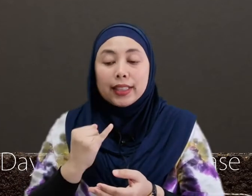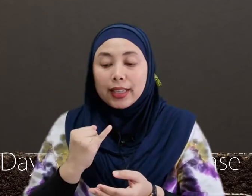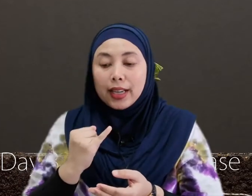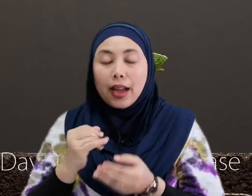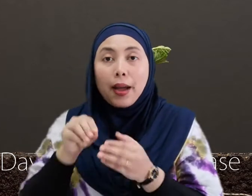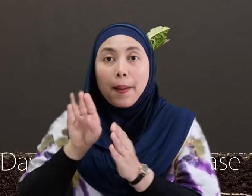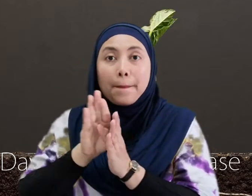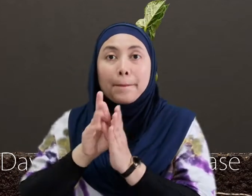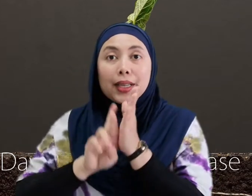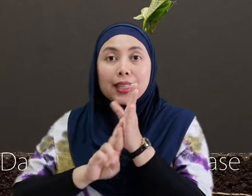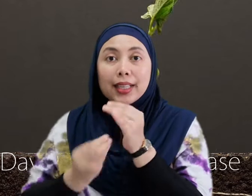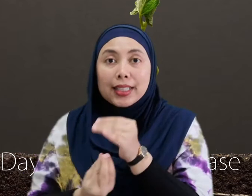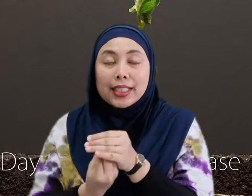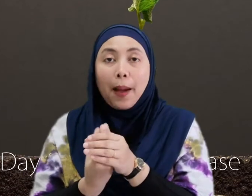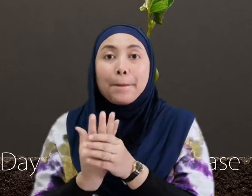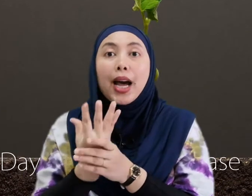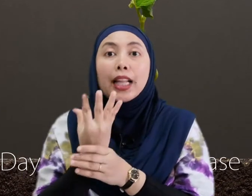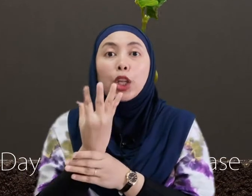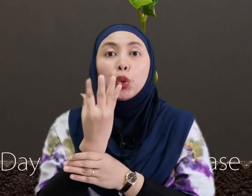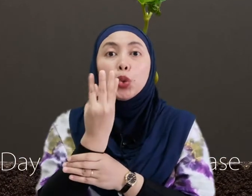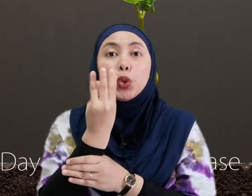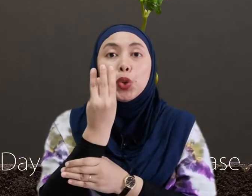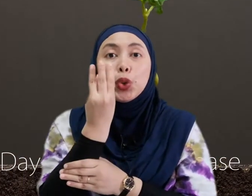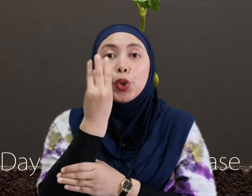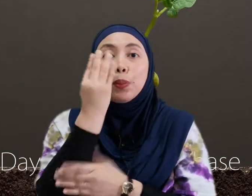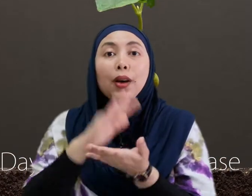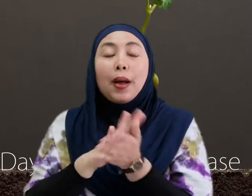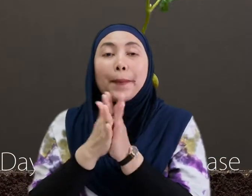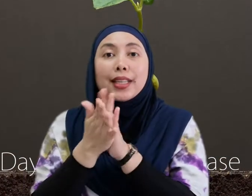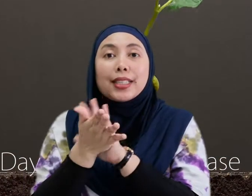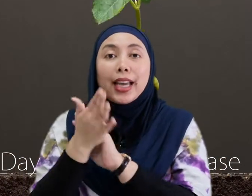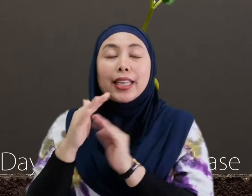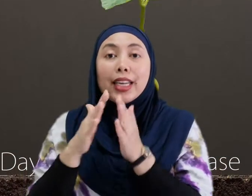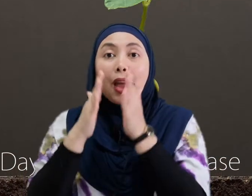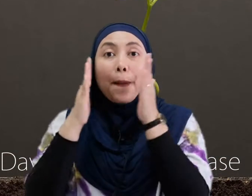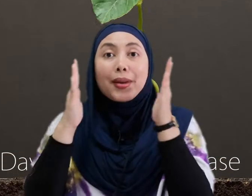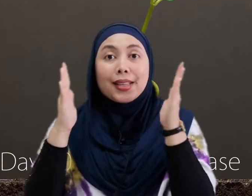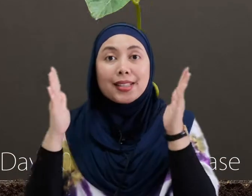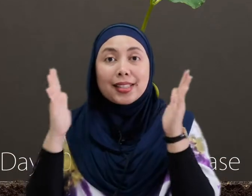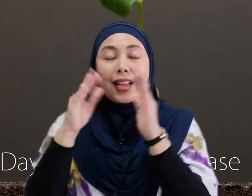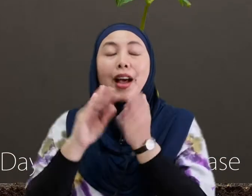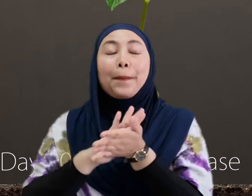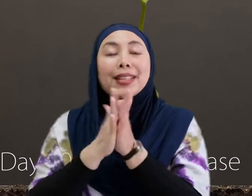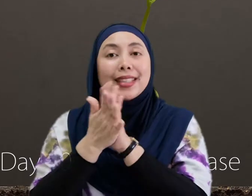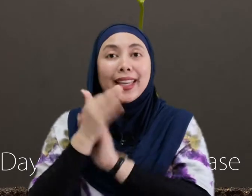bercambah atau tumbuh Menjadi besar, menjadi